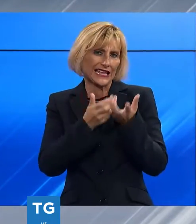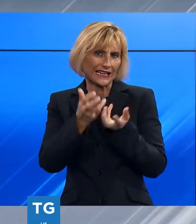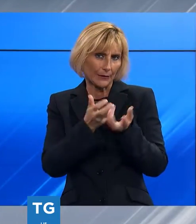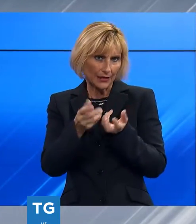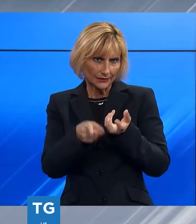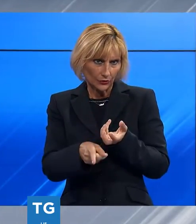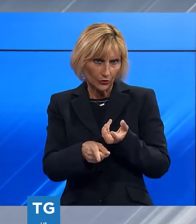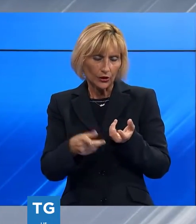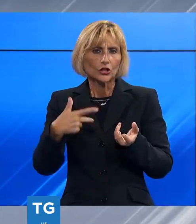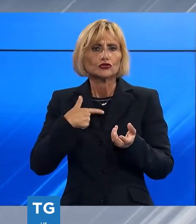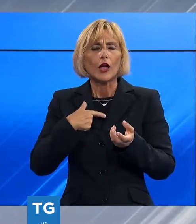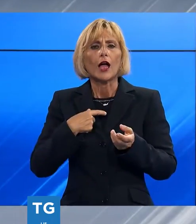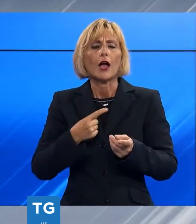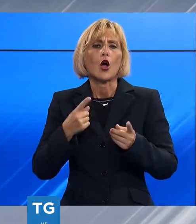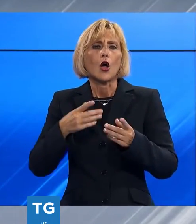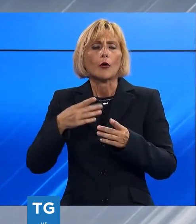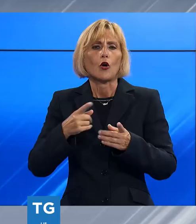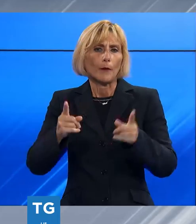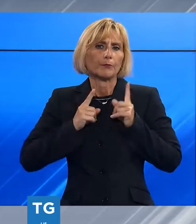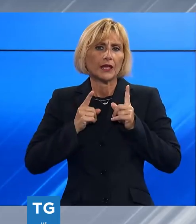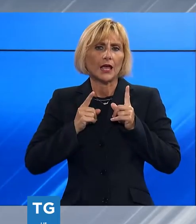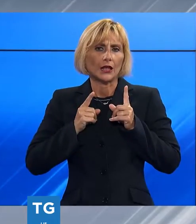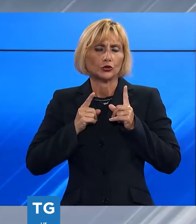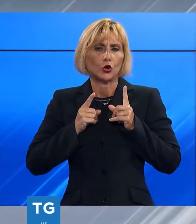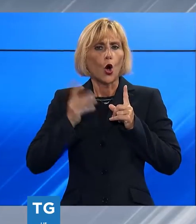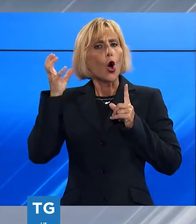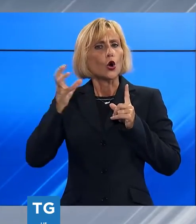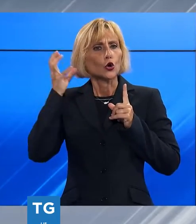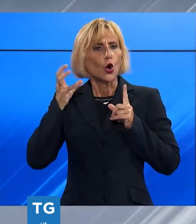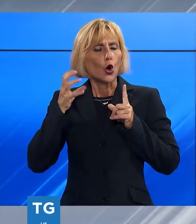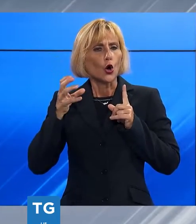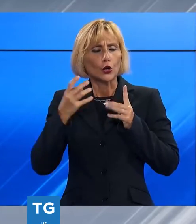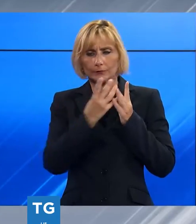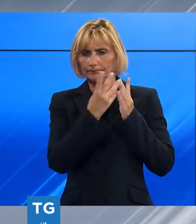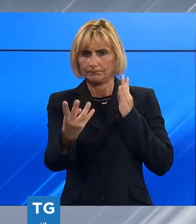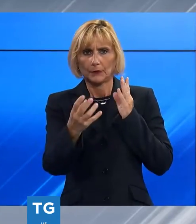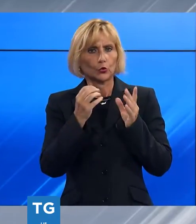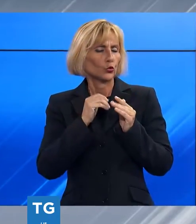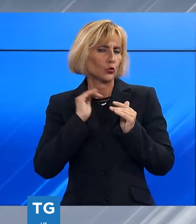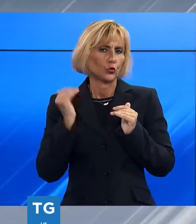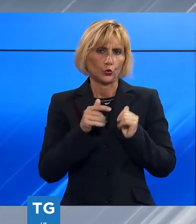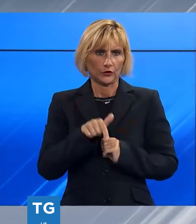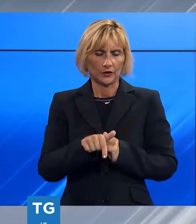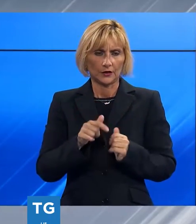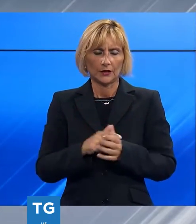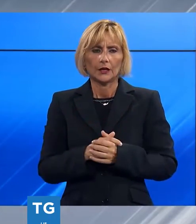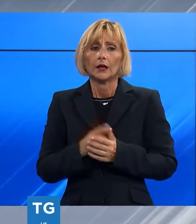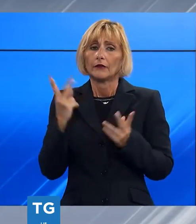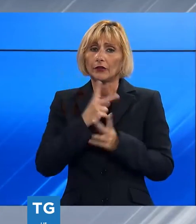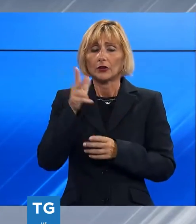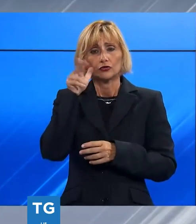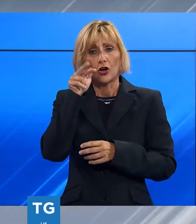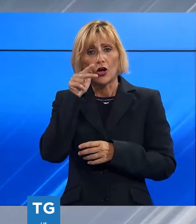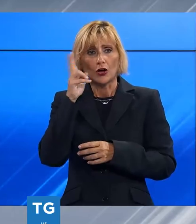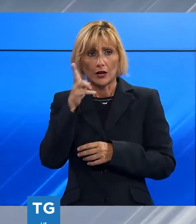presente il picchetto d'onore con l'intero comando di Pietrasanta schierato. La tragicità della scomparsa dell'agente Lucarini era